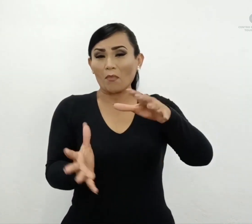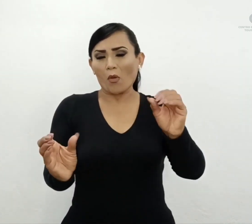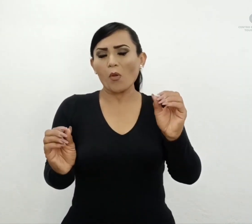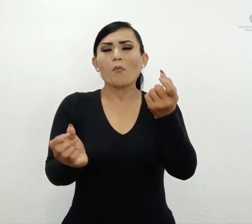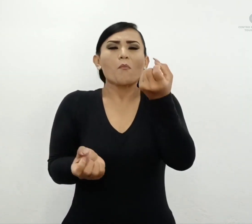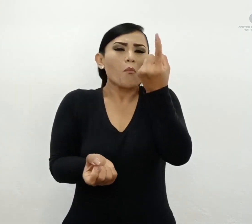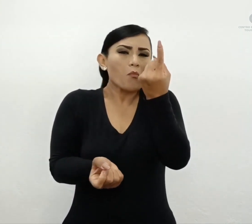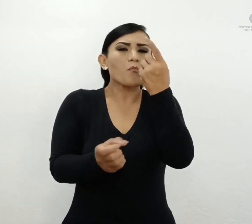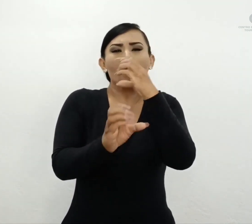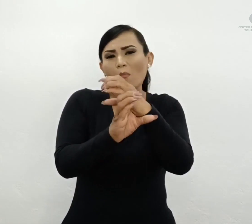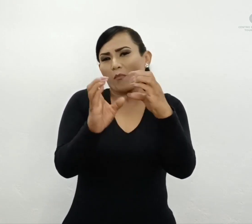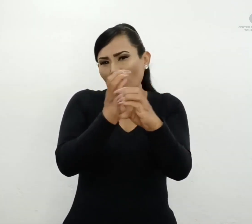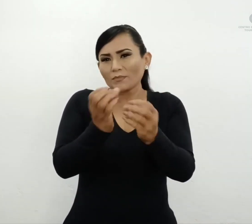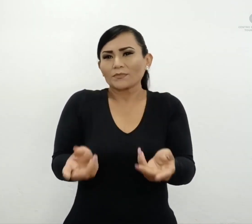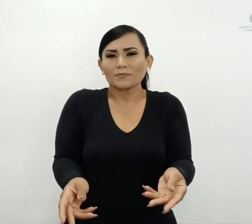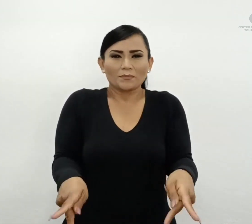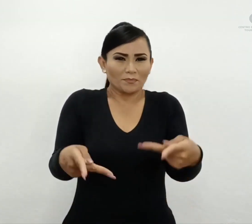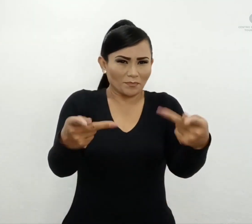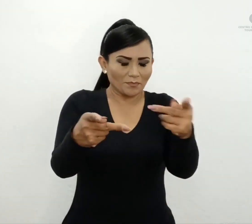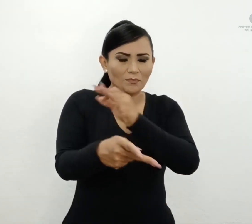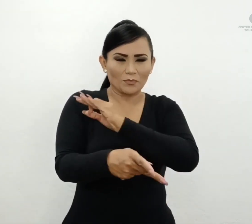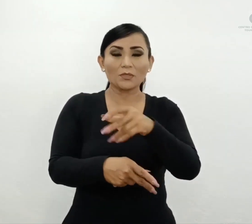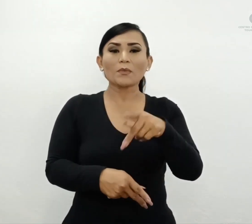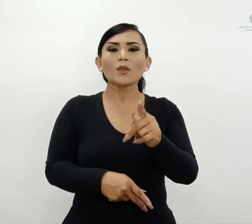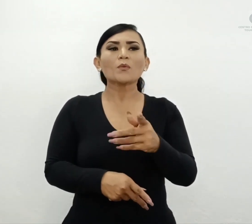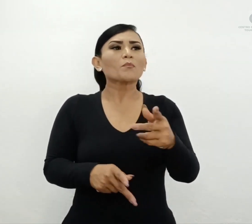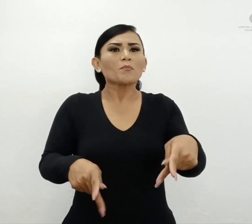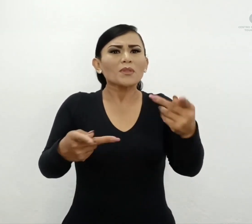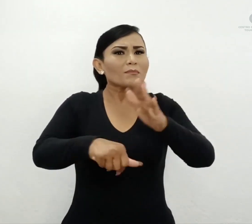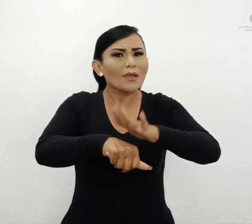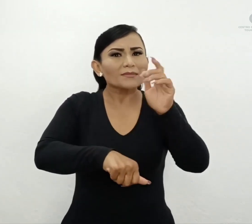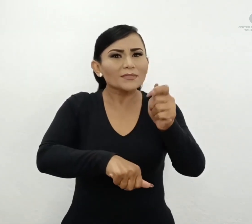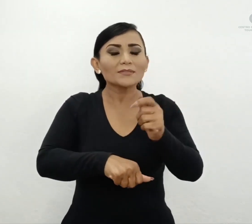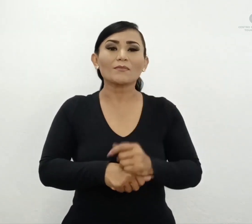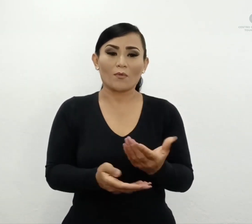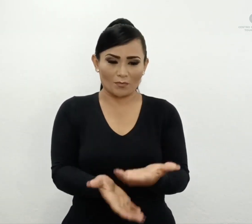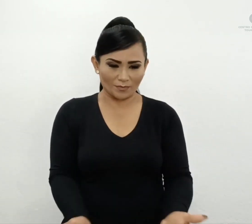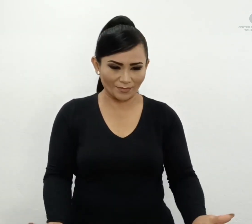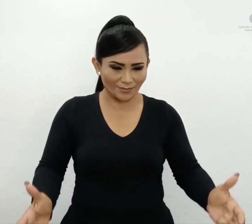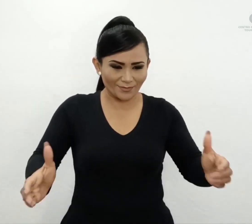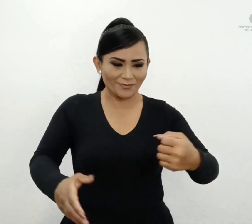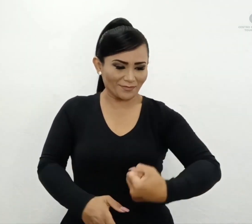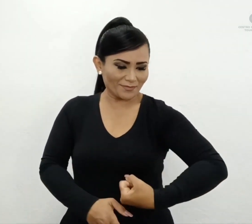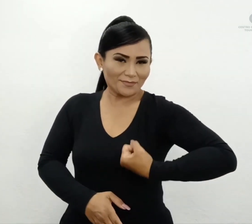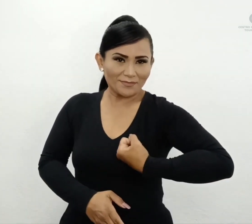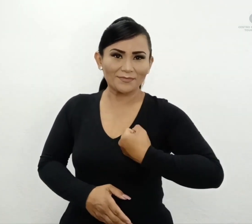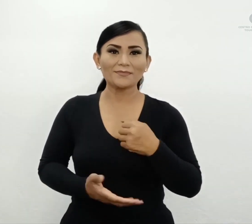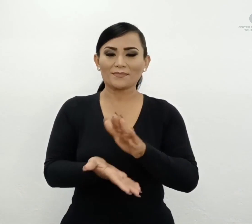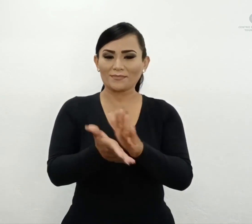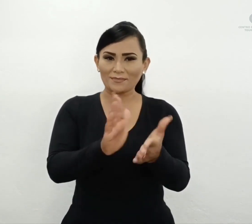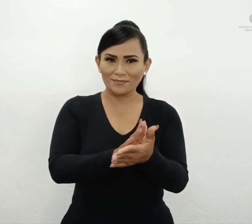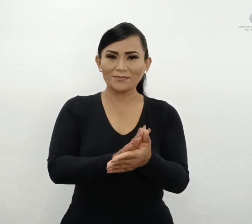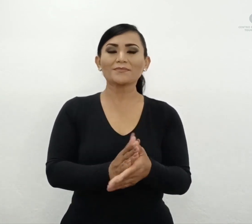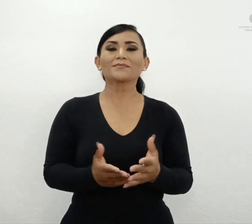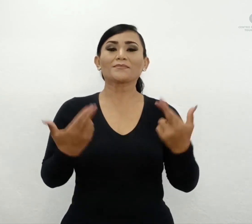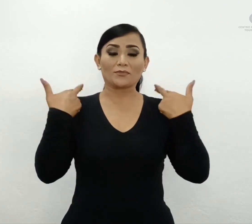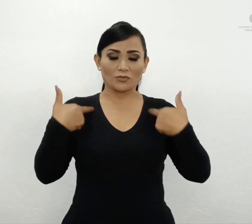al menudeo. Los productos más vendidos son las canastas, tortilleros, botes de